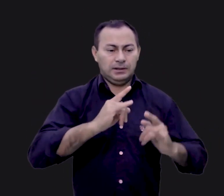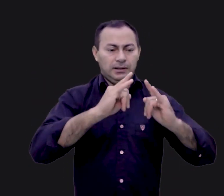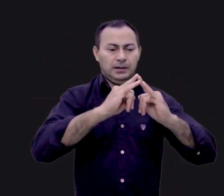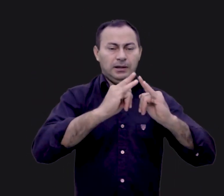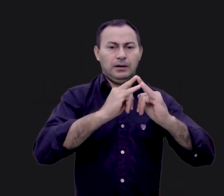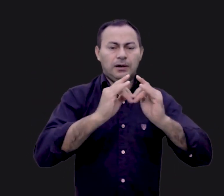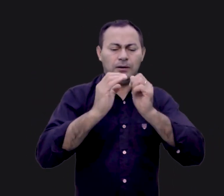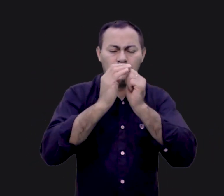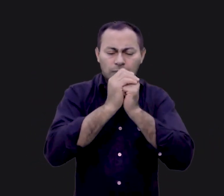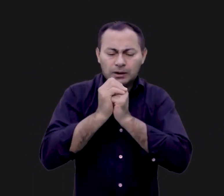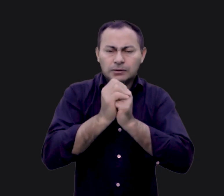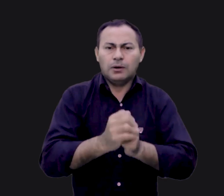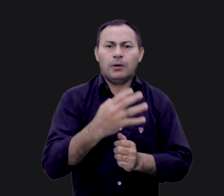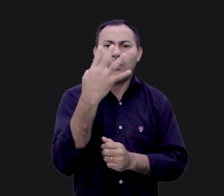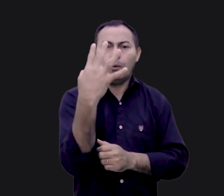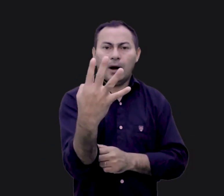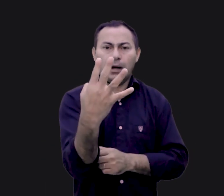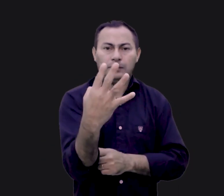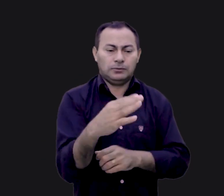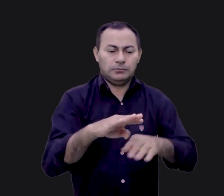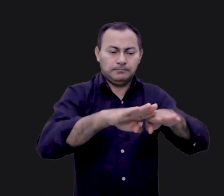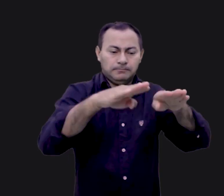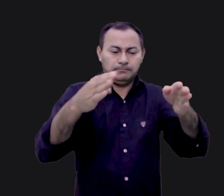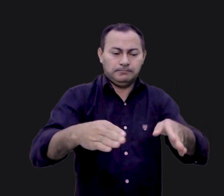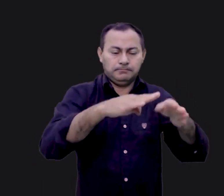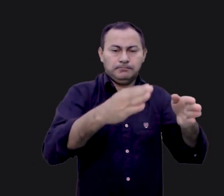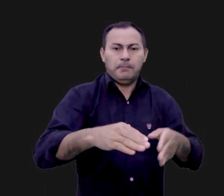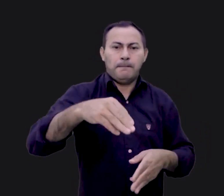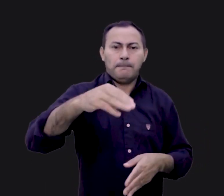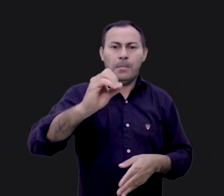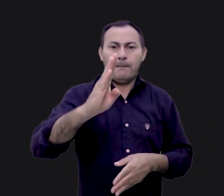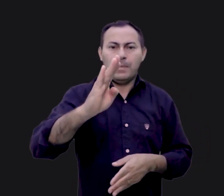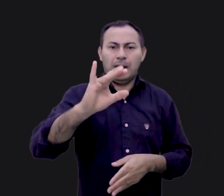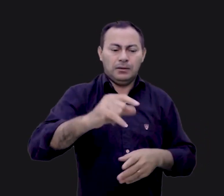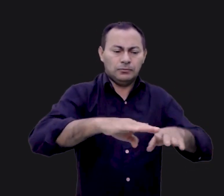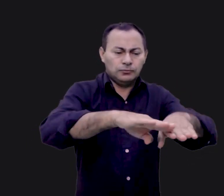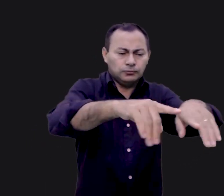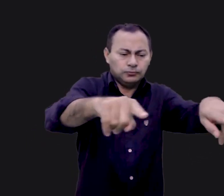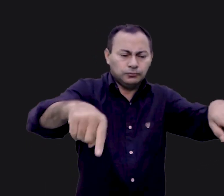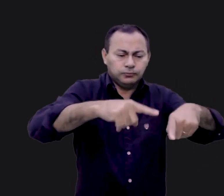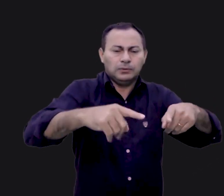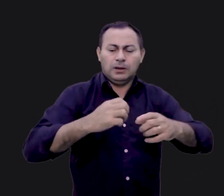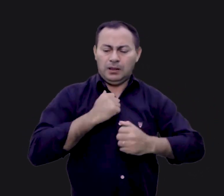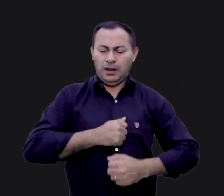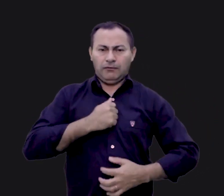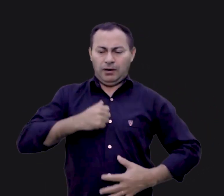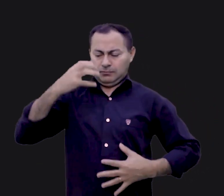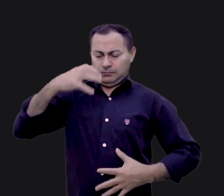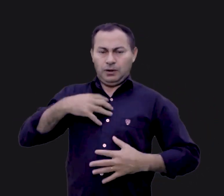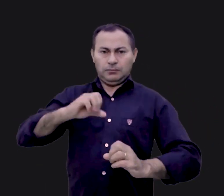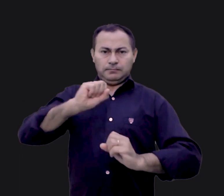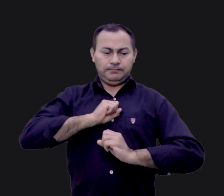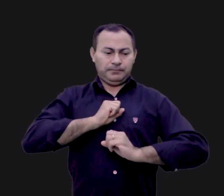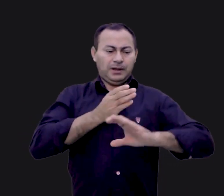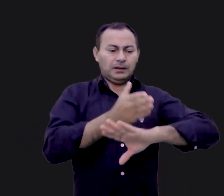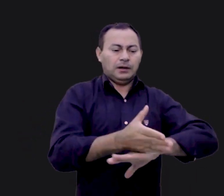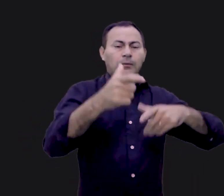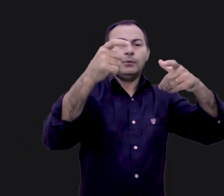na tenda de adoração quatro mobílias diferentes. Após se lavar cerimoniosamente no lavatório, o sacerdote entrava para o lugar